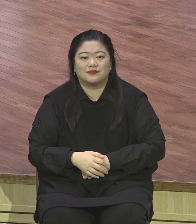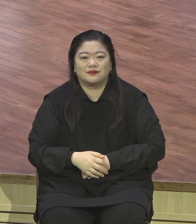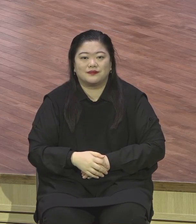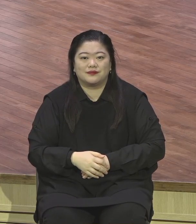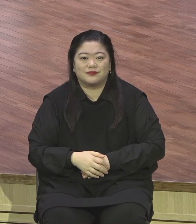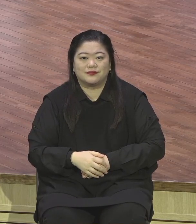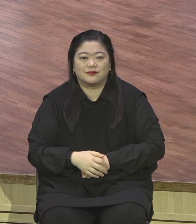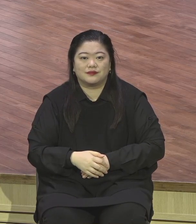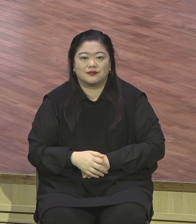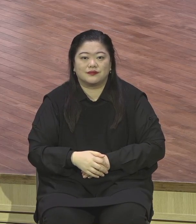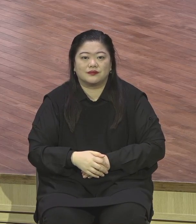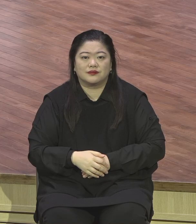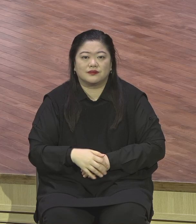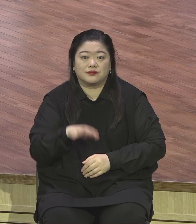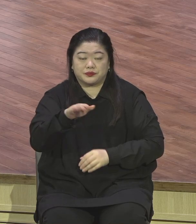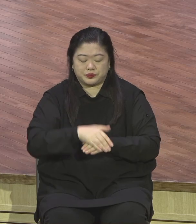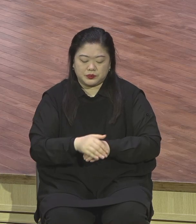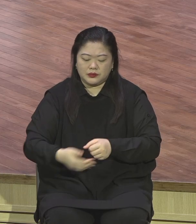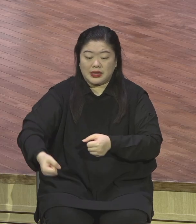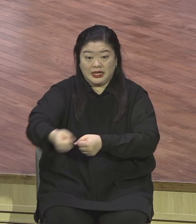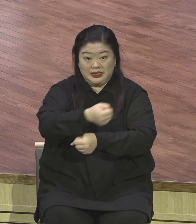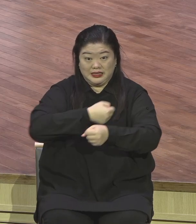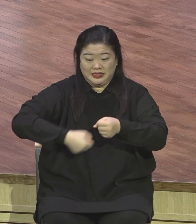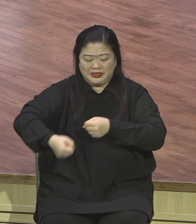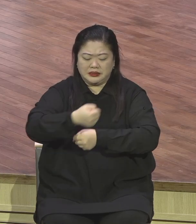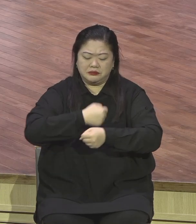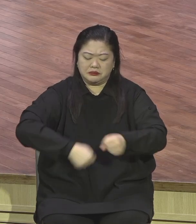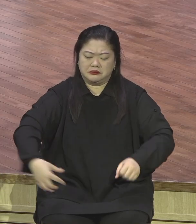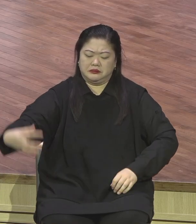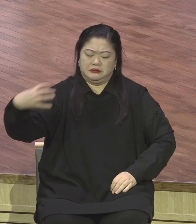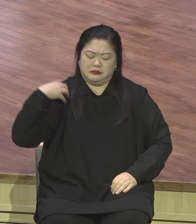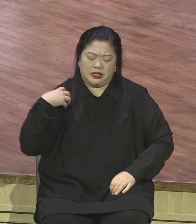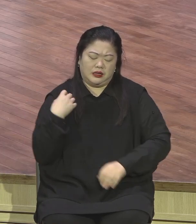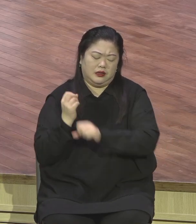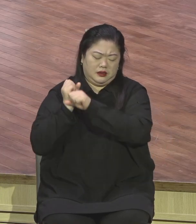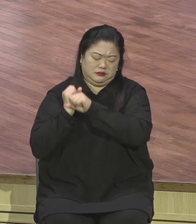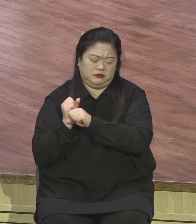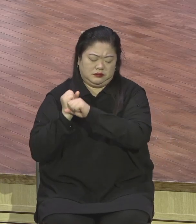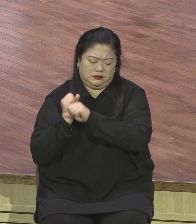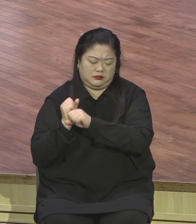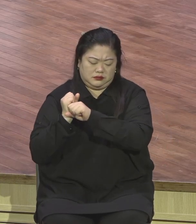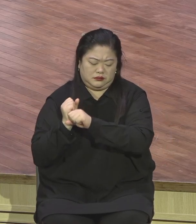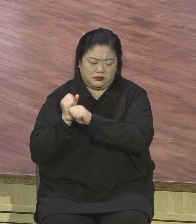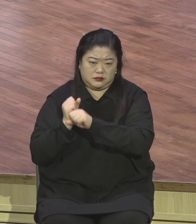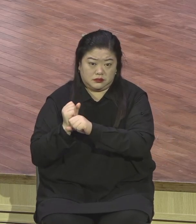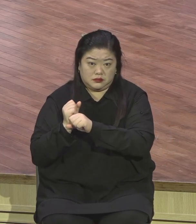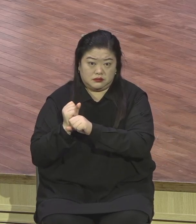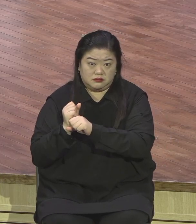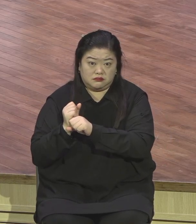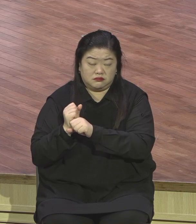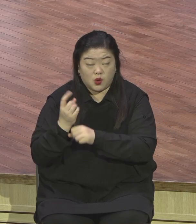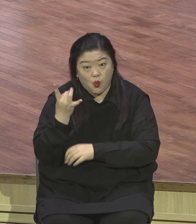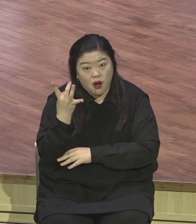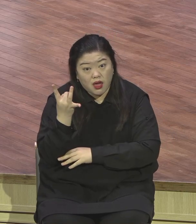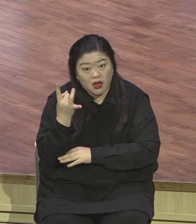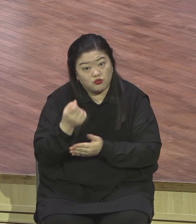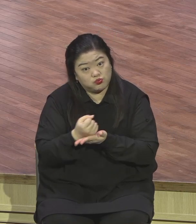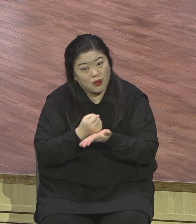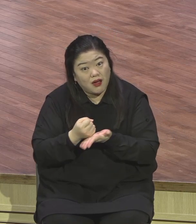무거운 짐을 지고 가는 것이 인생이다라는 것입니다. 특별히 지금 코로나19에서 소위 말해서